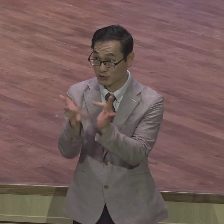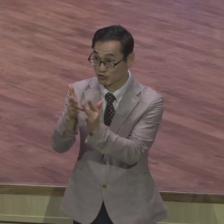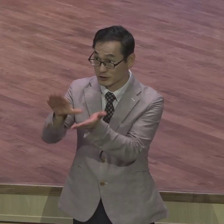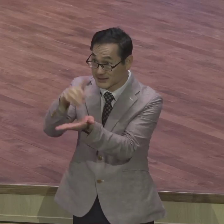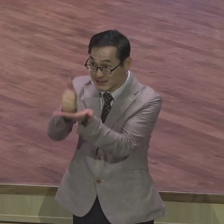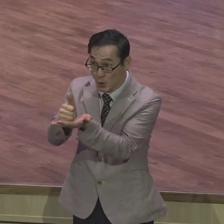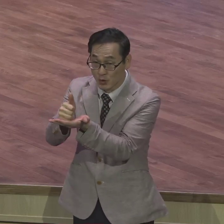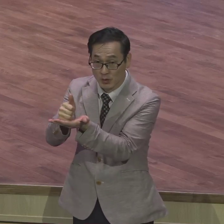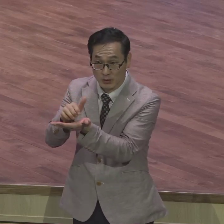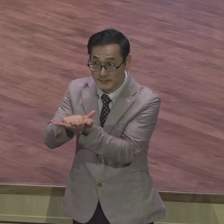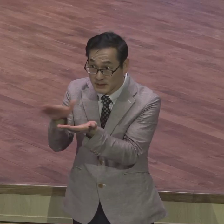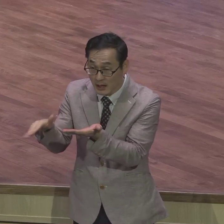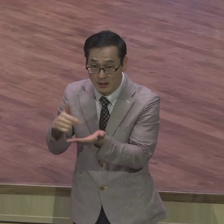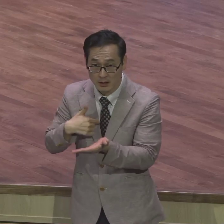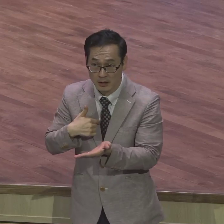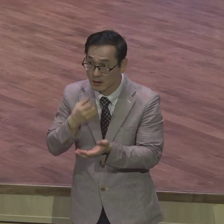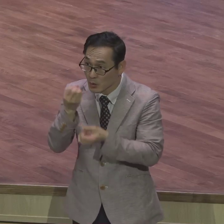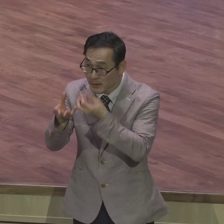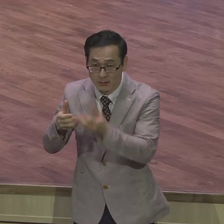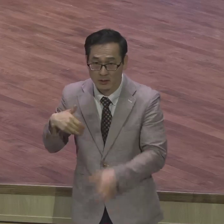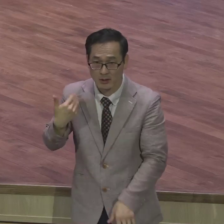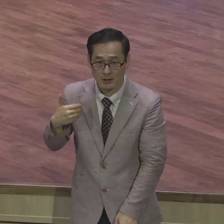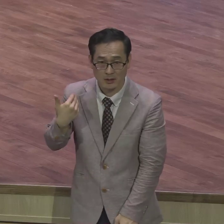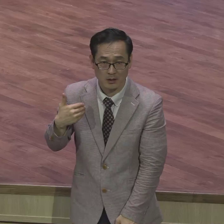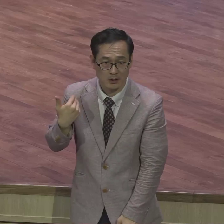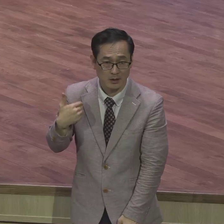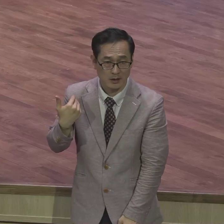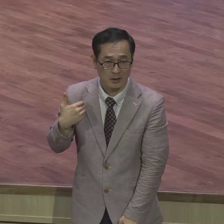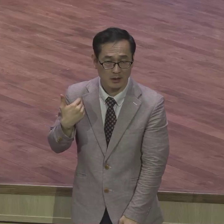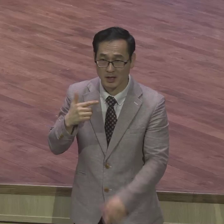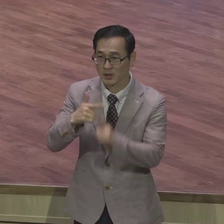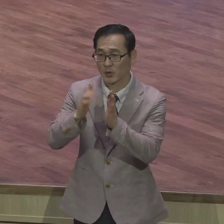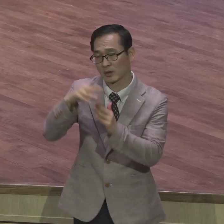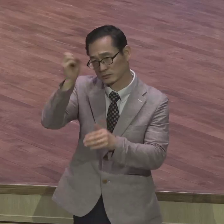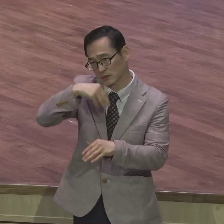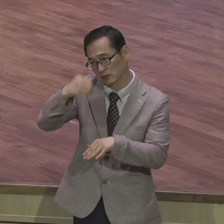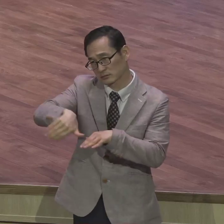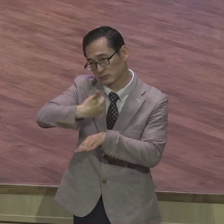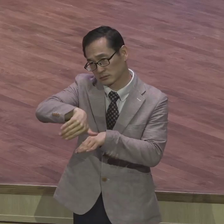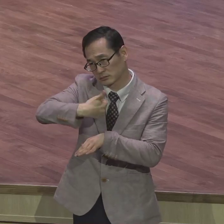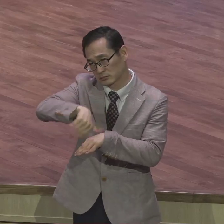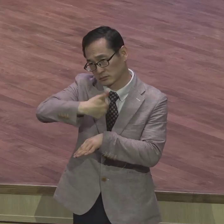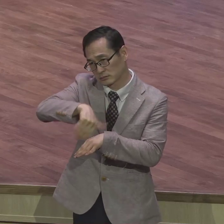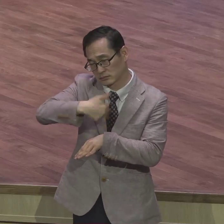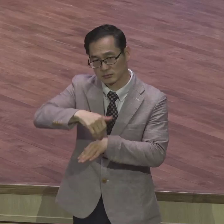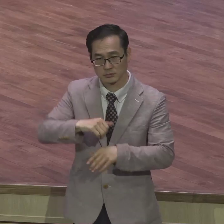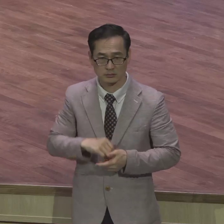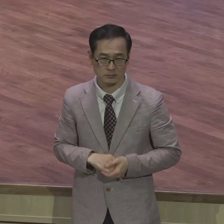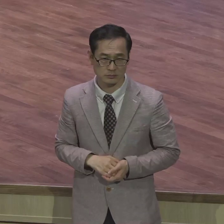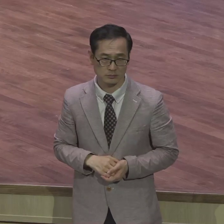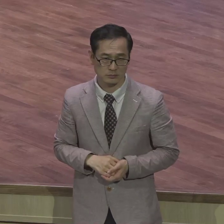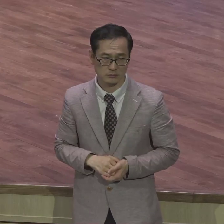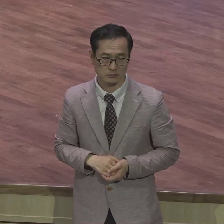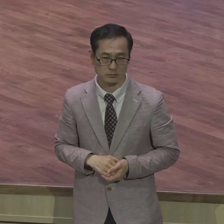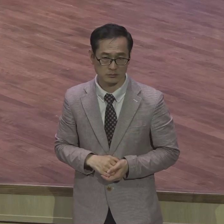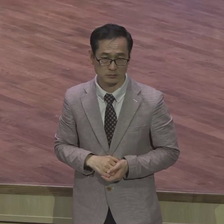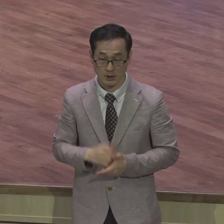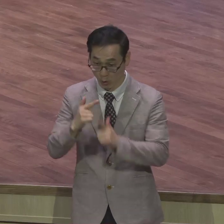몰라요 그리고 교회에 달립니다 그렇다고 하면 불신자는 말할 것도 없지 교회가 없는 이 모든 동남아시아